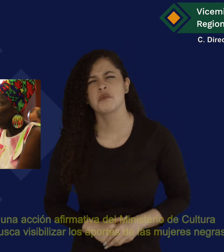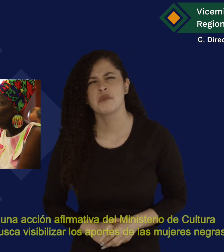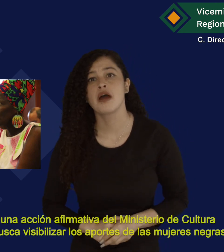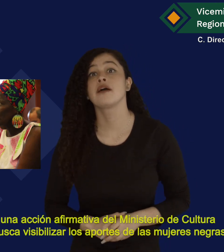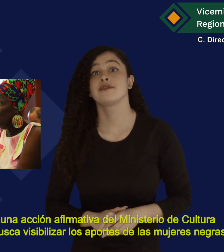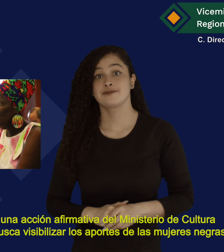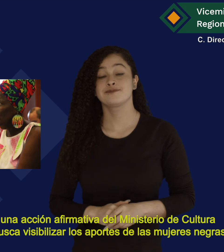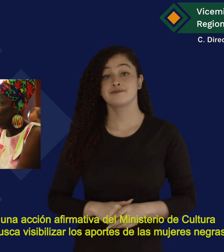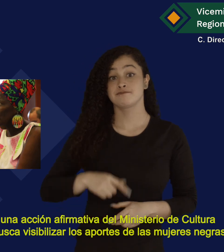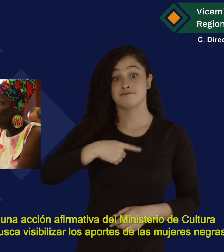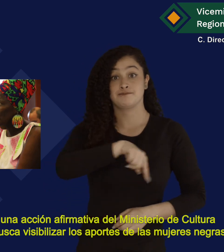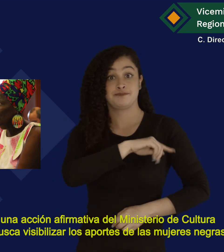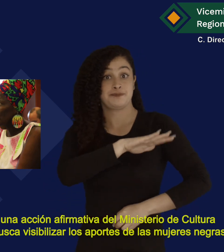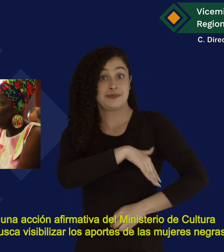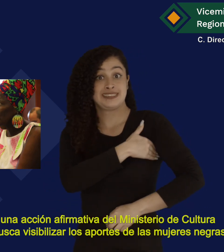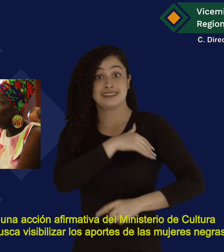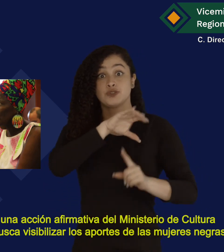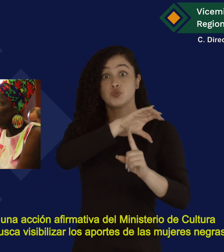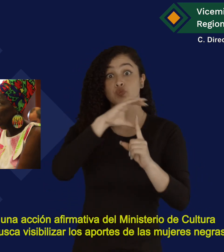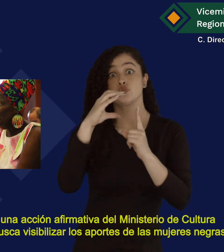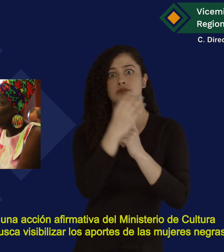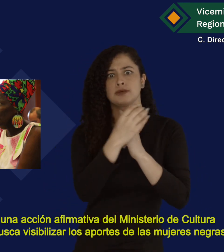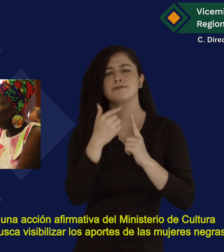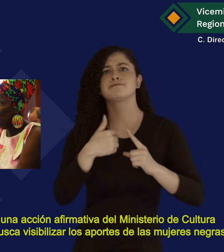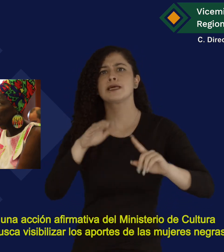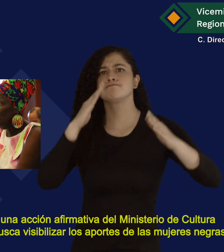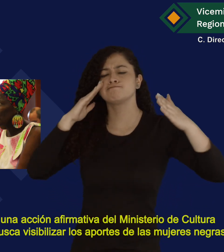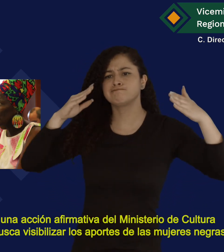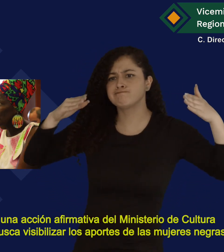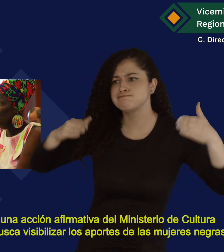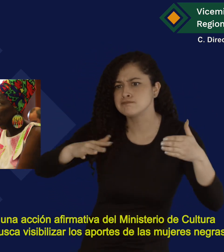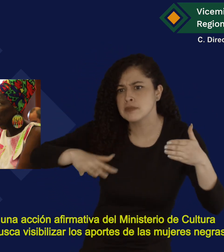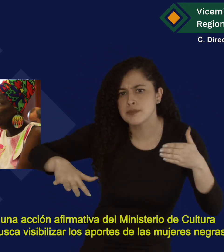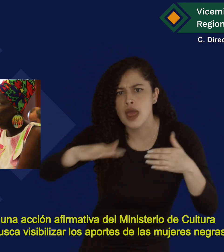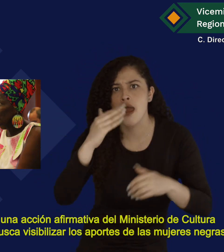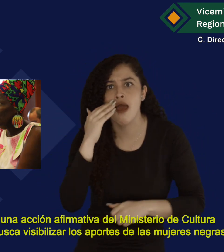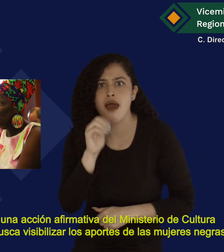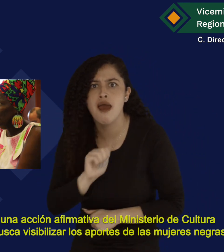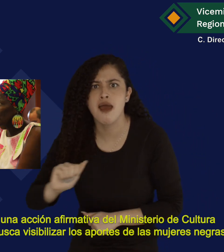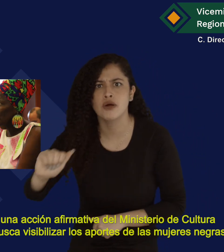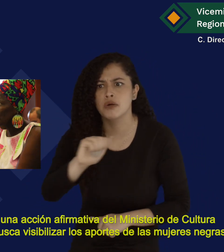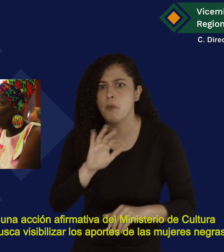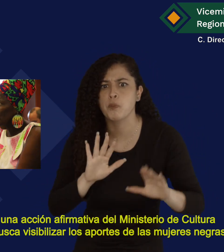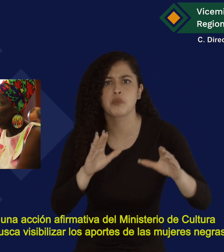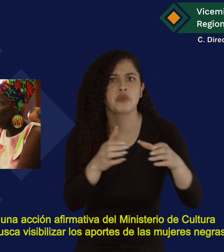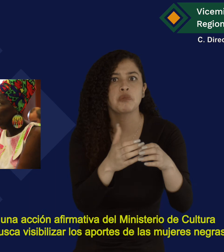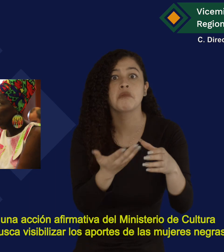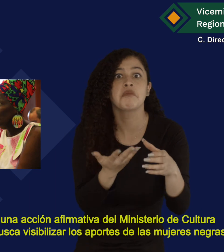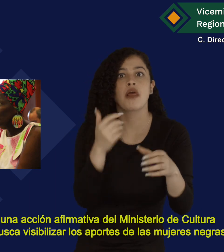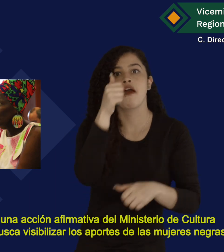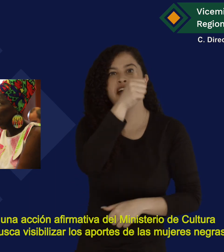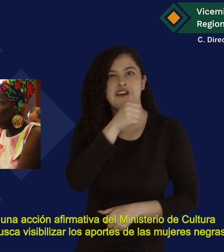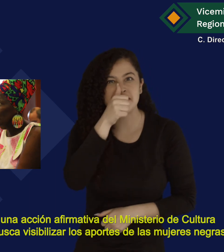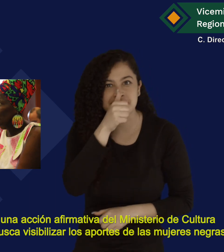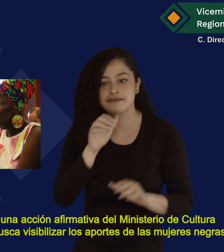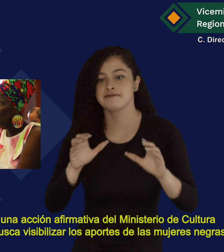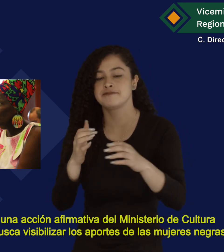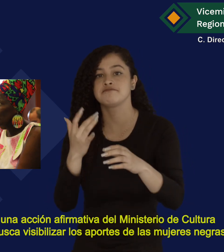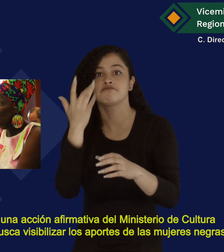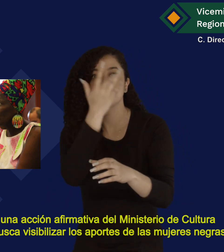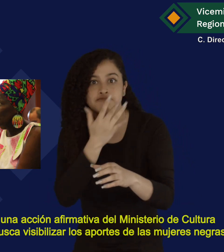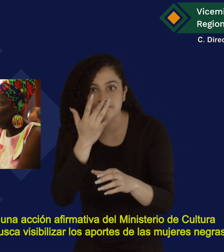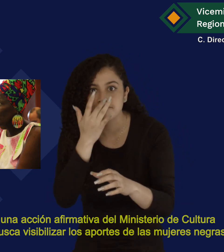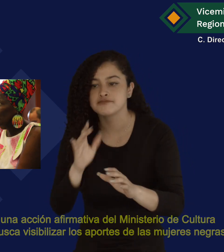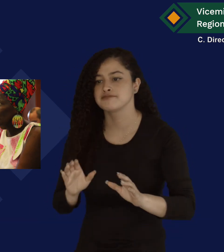Es una acción afirmativa del Ministerio de Cultura Que busca visibilizar los aportes de las mujeres